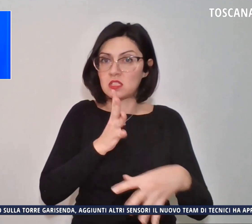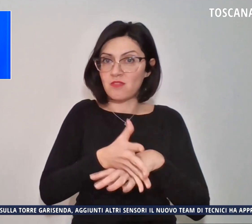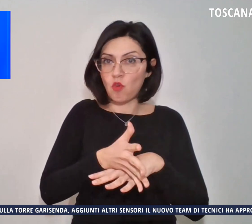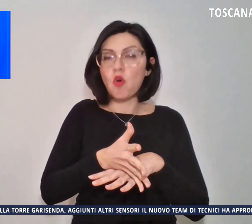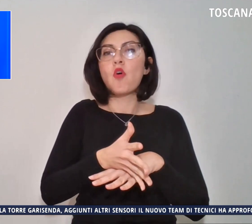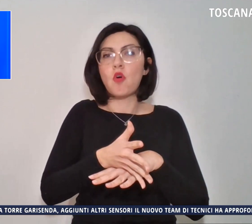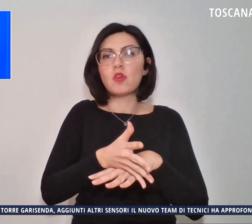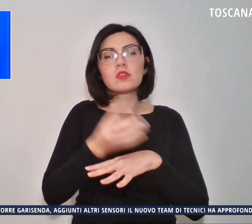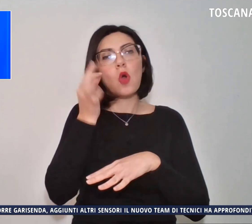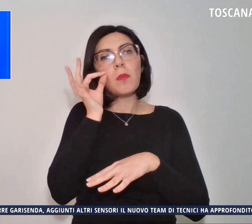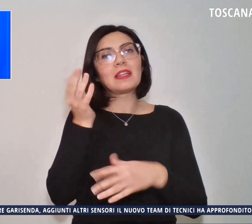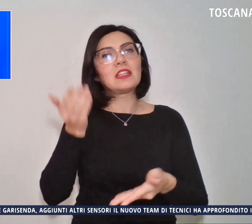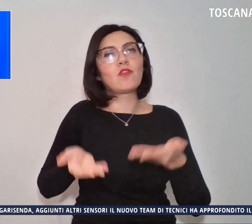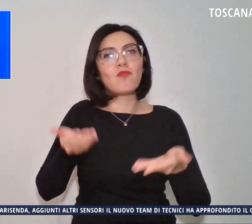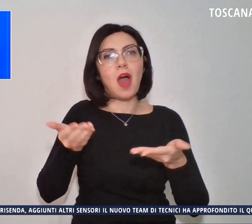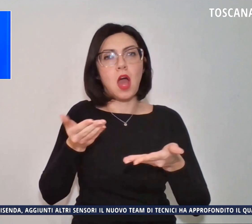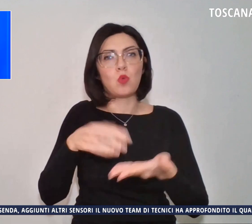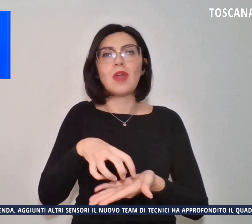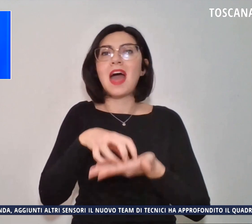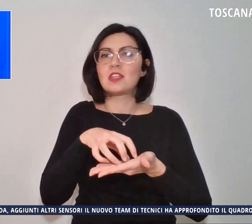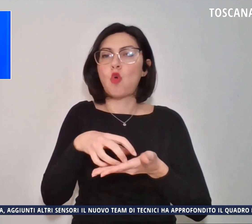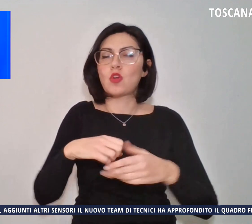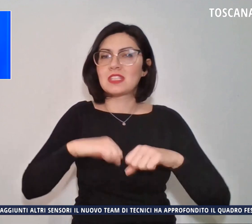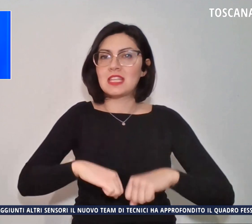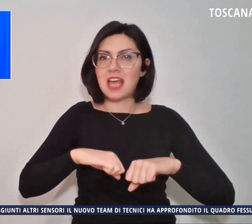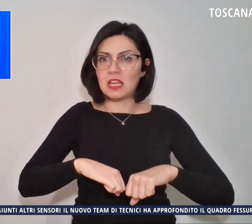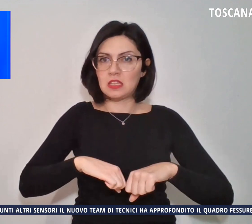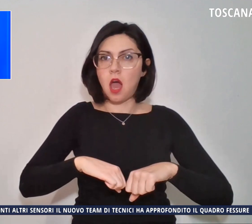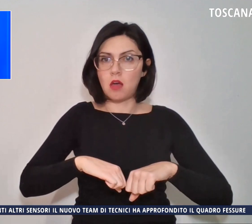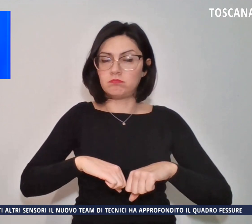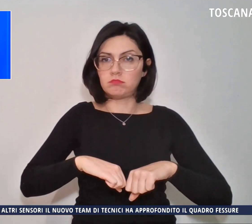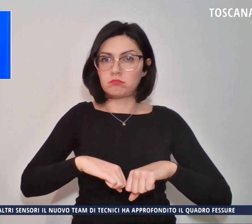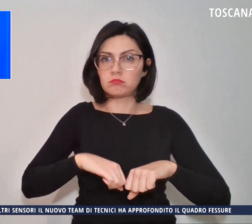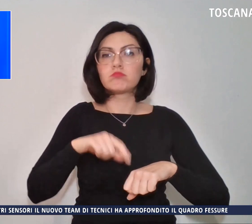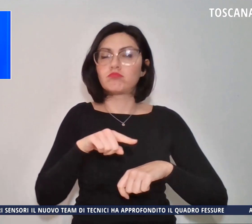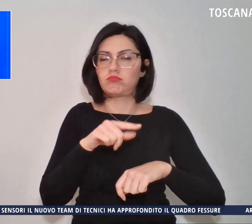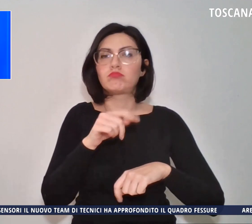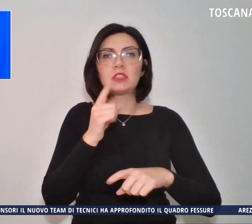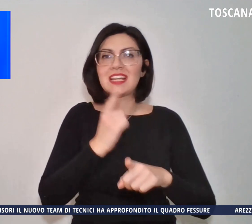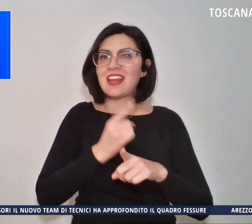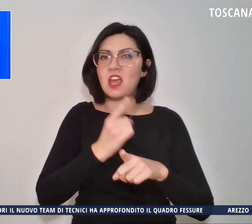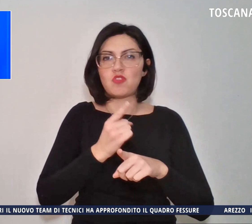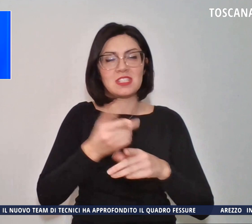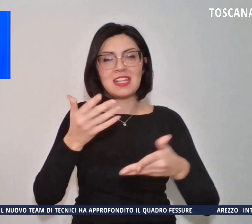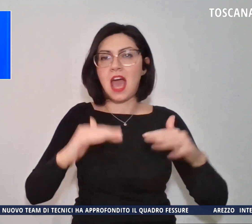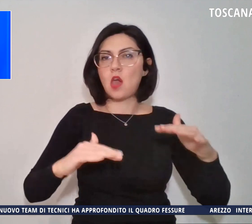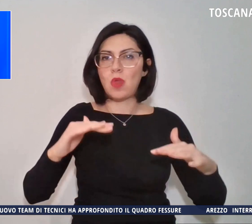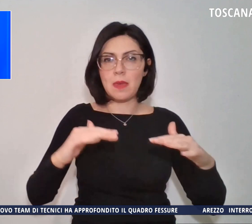risorse della sanità arrivando ad una necessità di equilibrio.